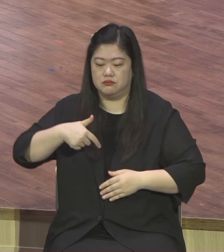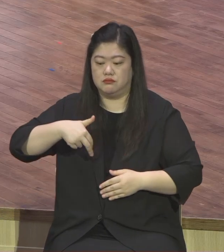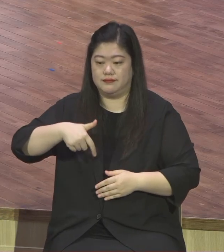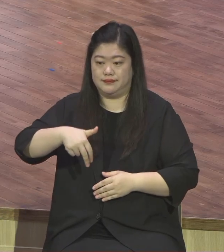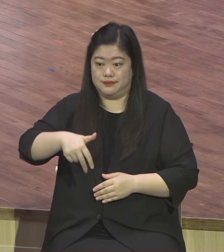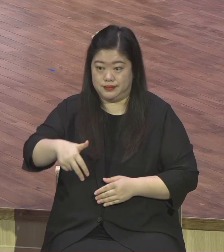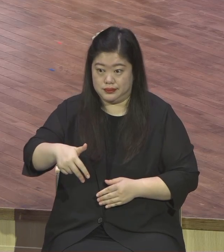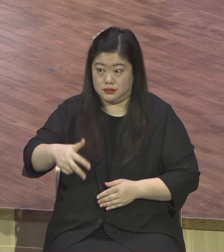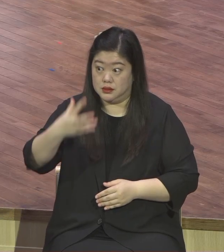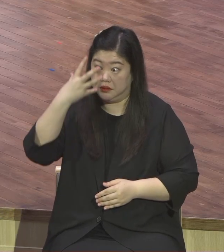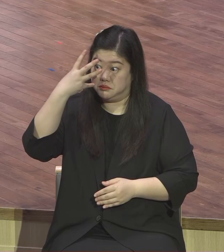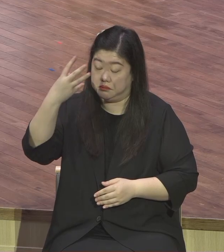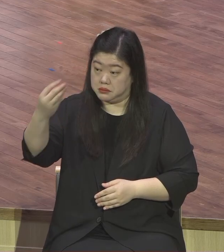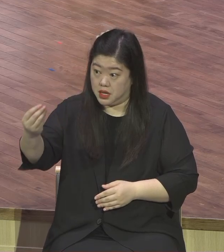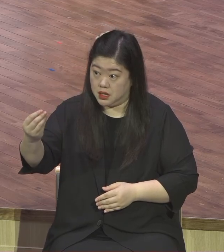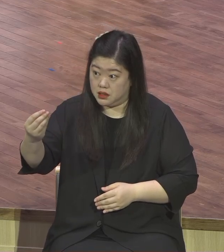없을 수도 있지 않느냐